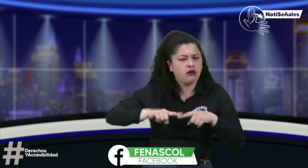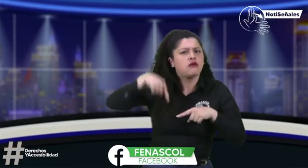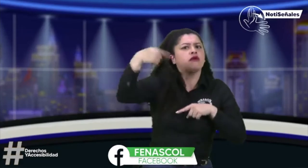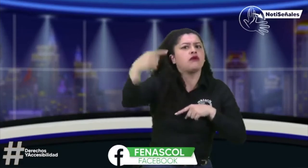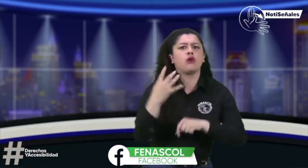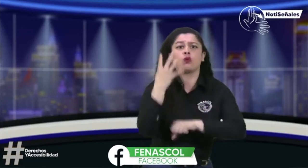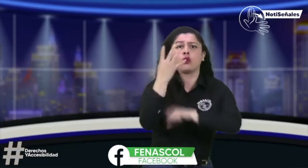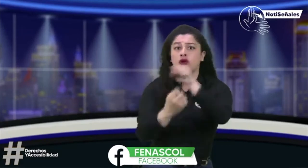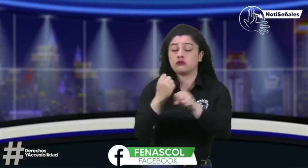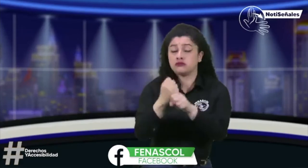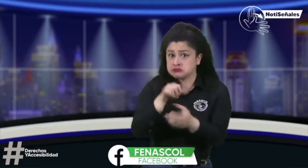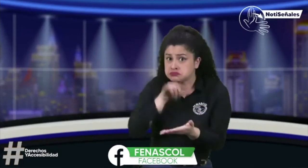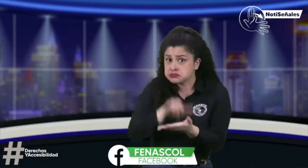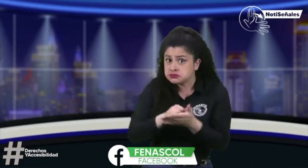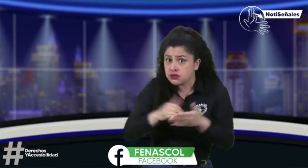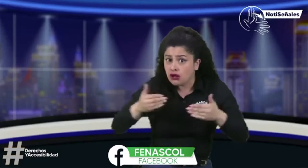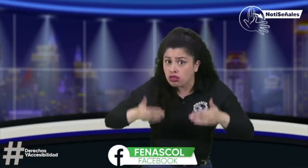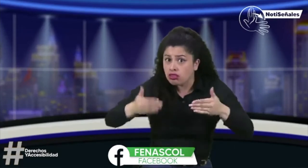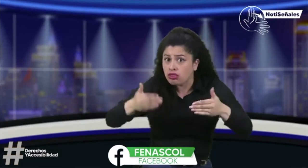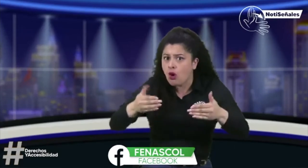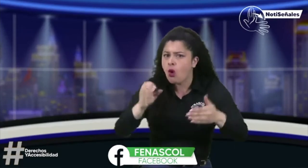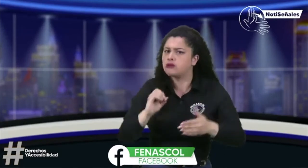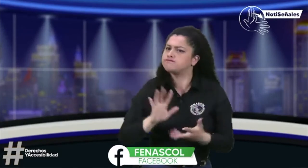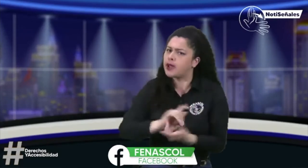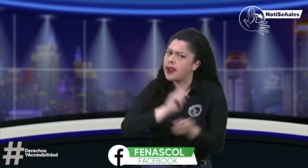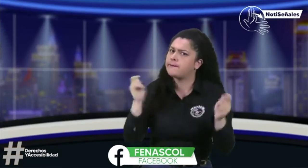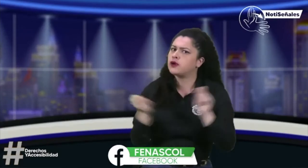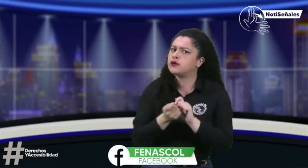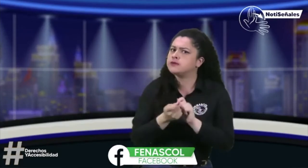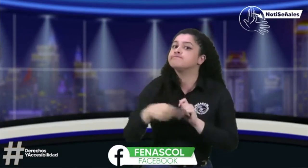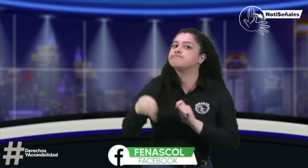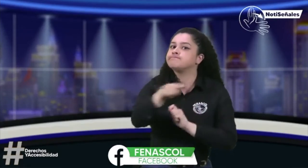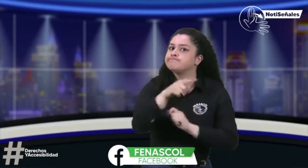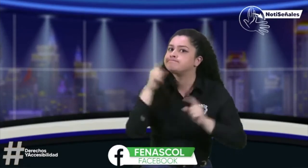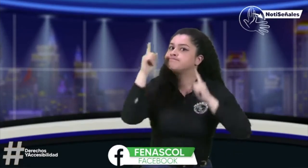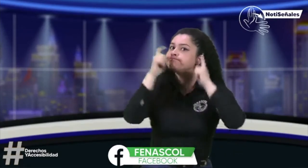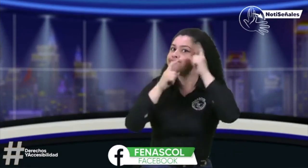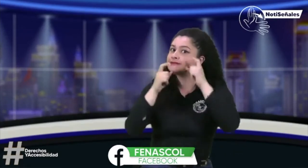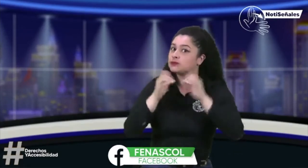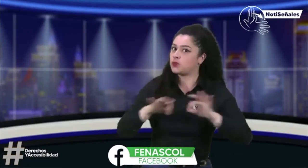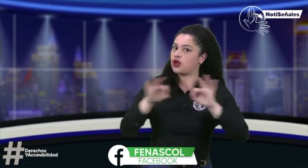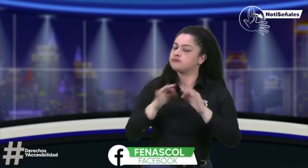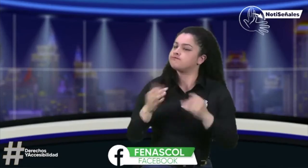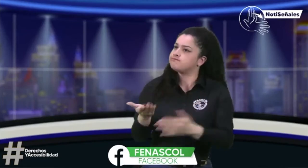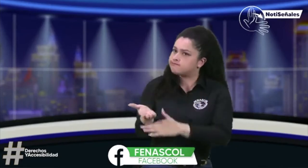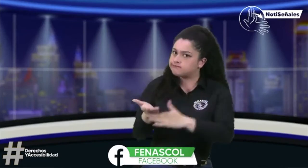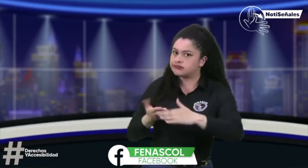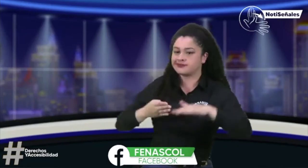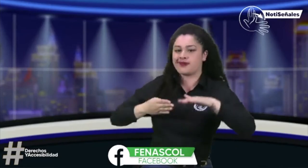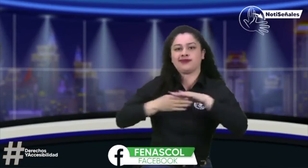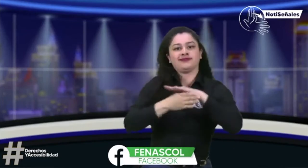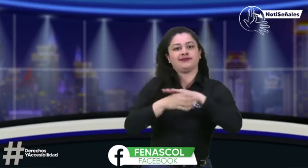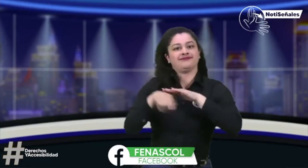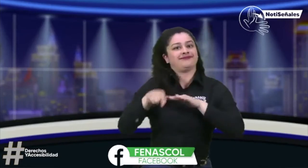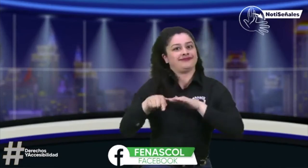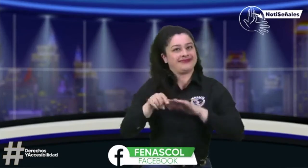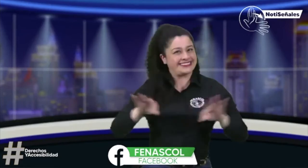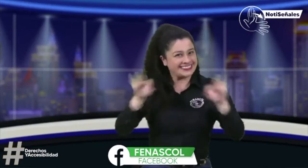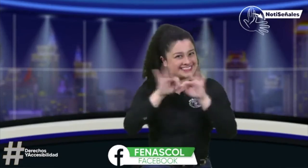votaciones, pues, en cuatro años siempre va a pasar lo mismo. Pensemos. Pensemos porque tenemos que pedir